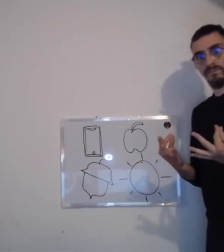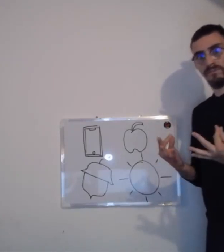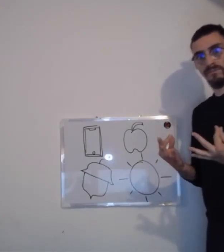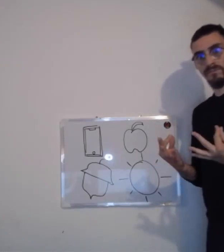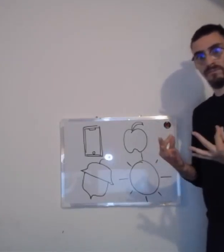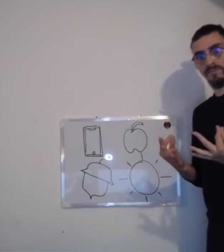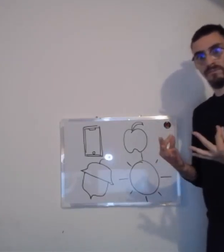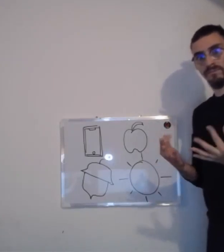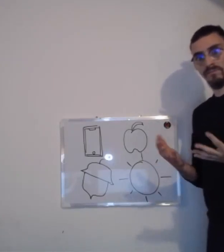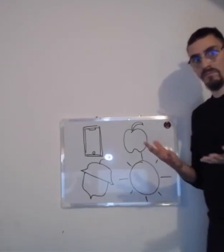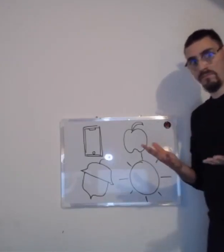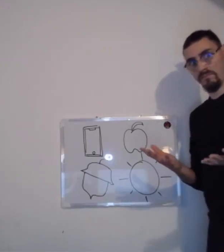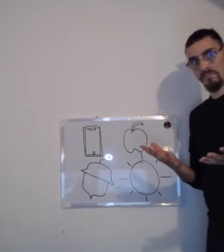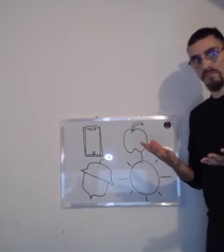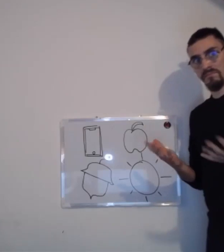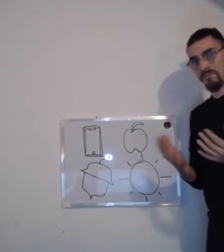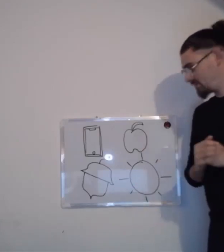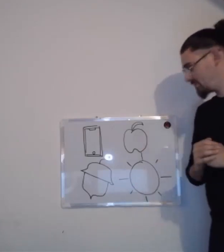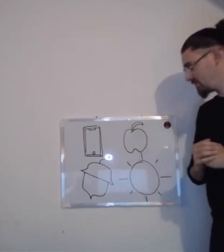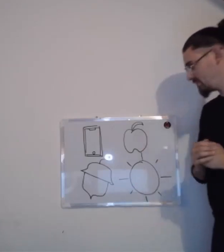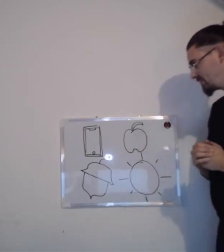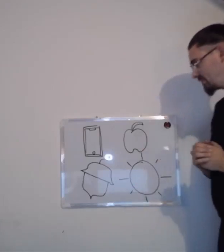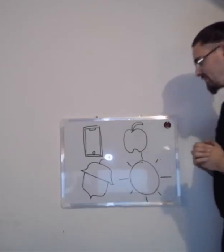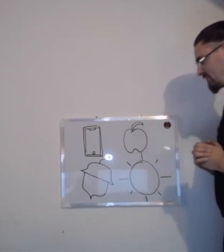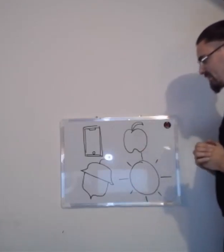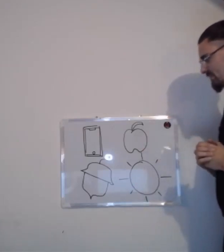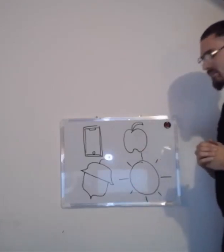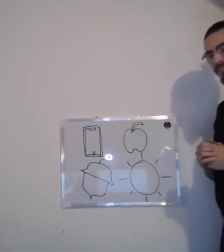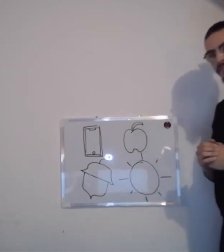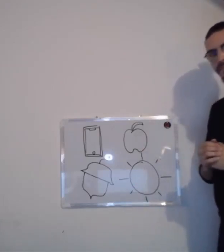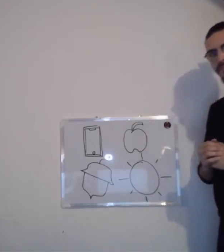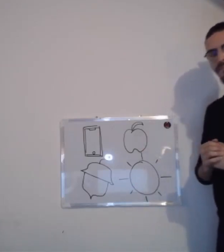Trouver. Alors, une petite idée ?